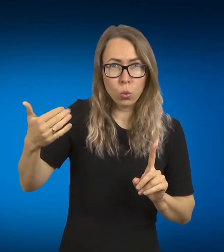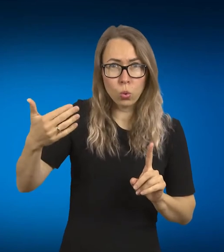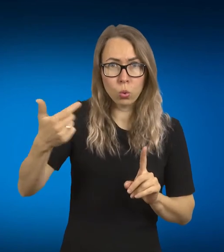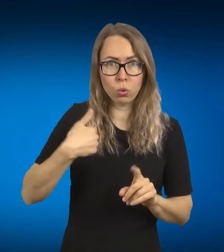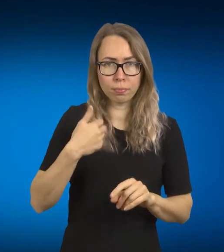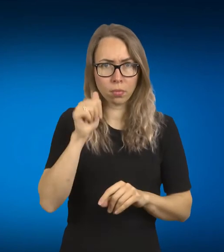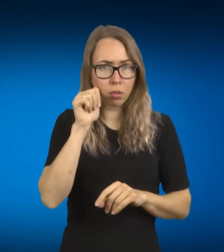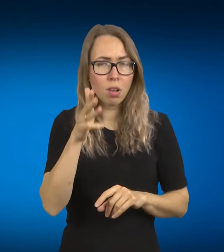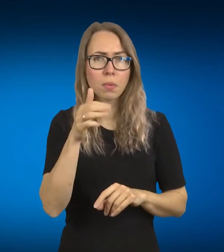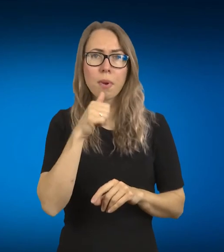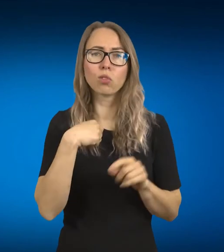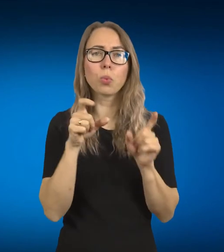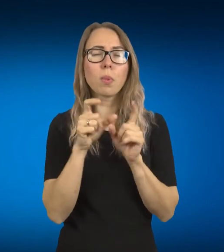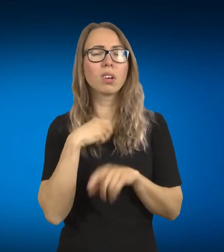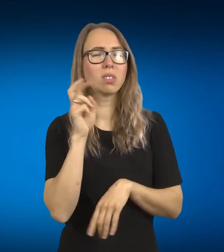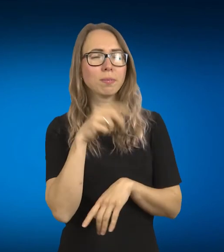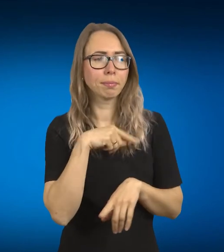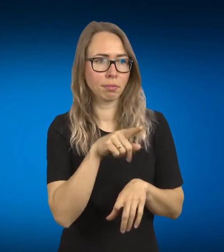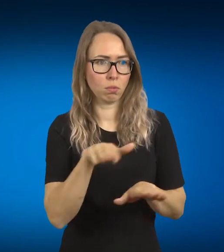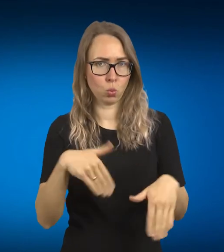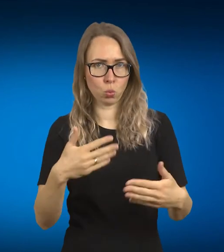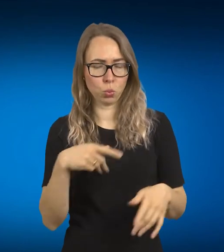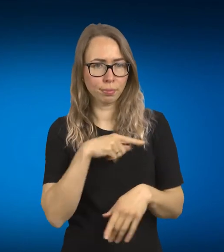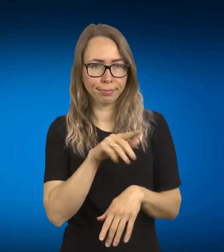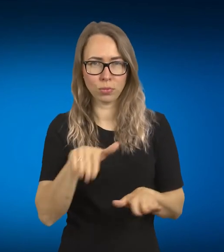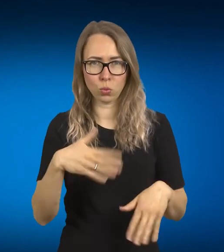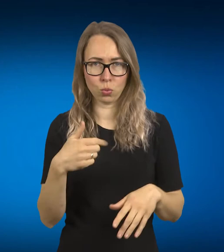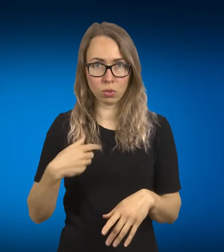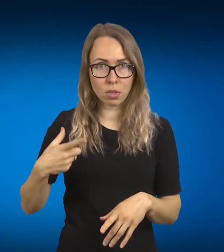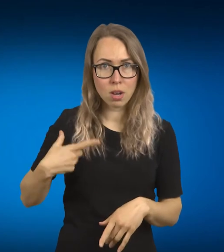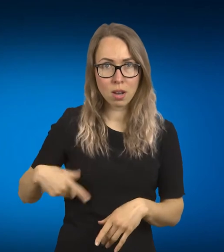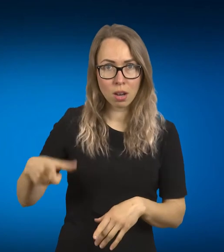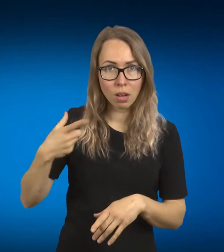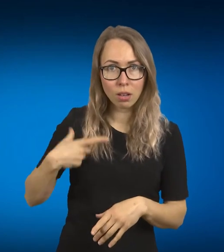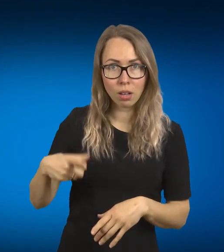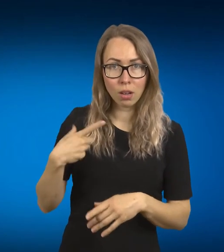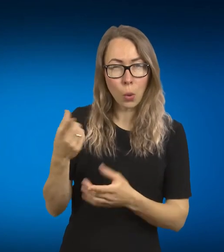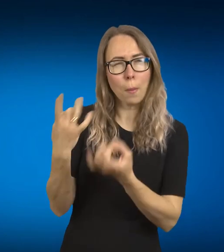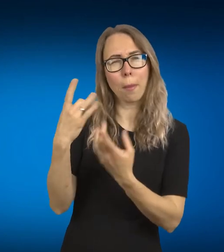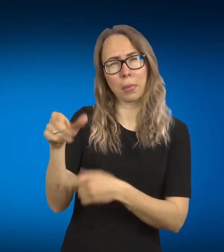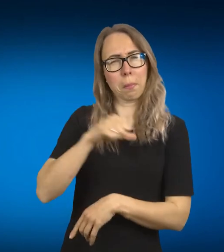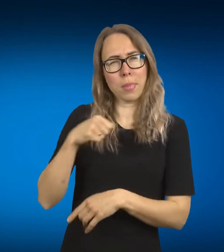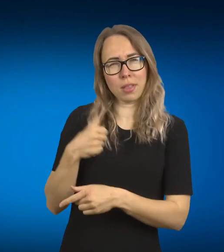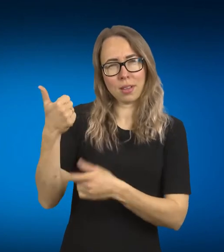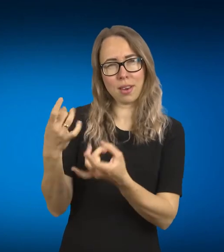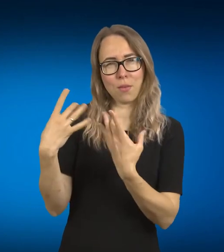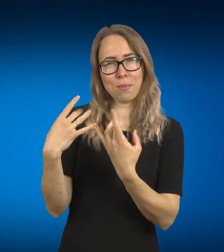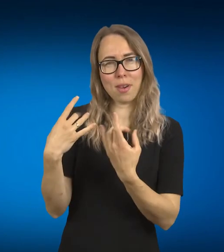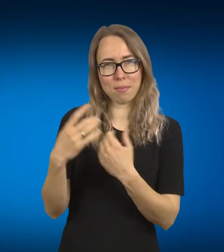papasakok pati, kas ten atsiras ir kas čia per iššūkiai, nes jau kitas būtų nuleidęs rankas, iš tiesų.